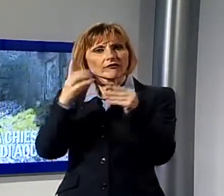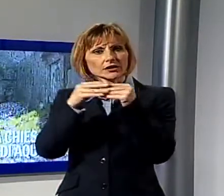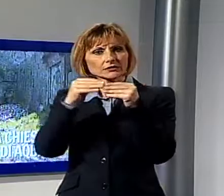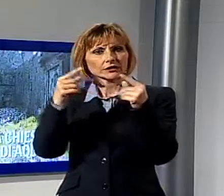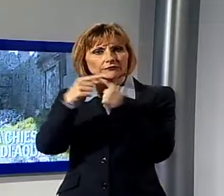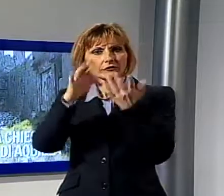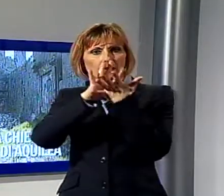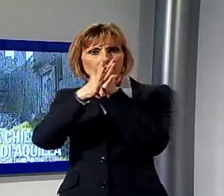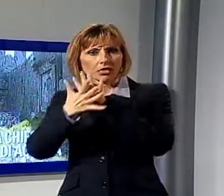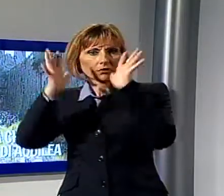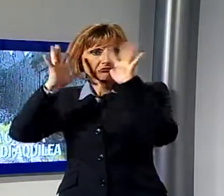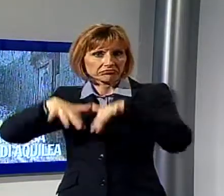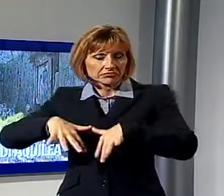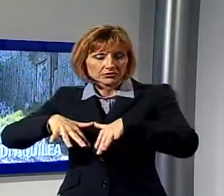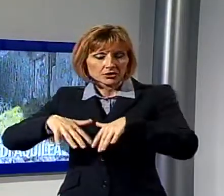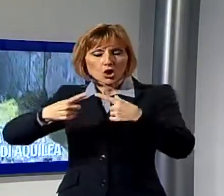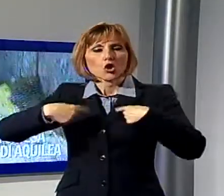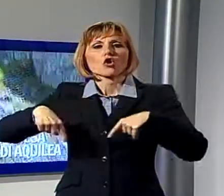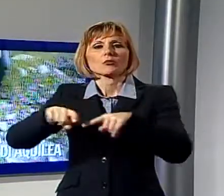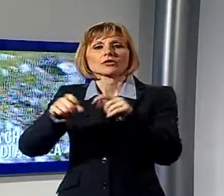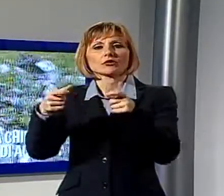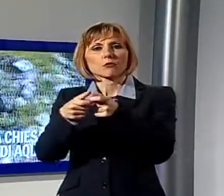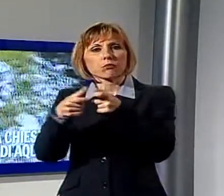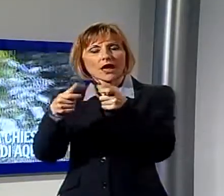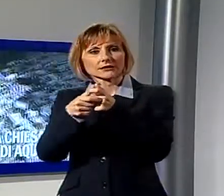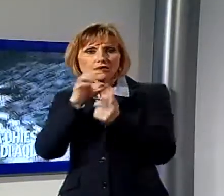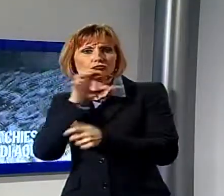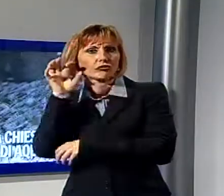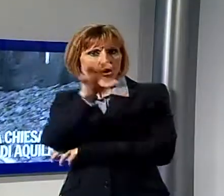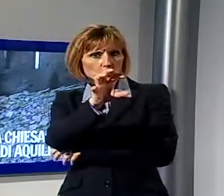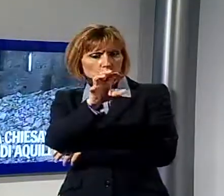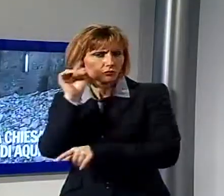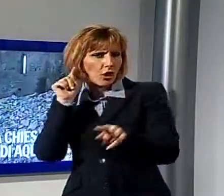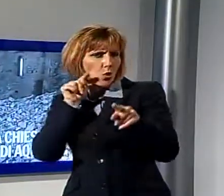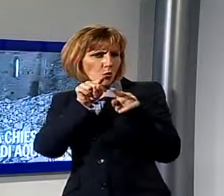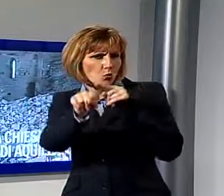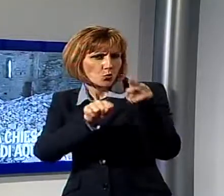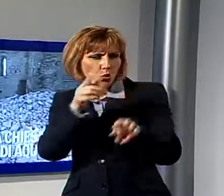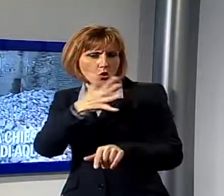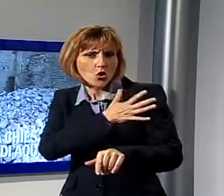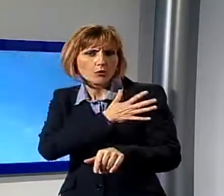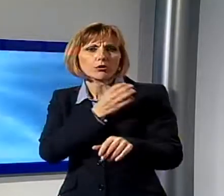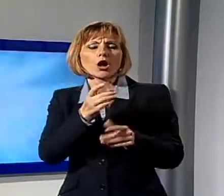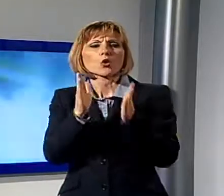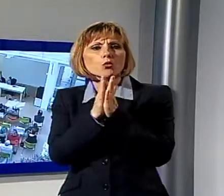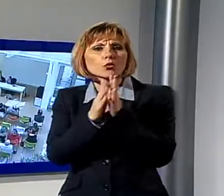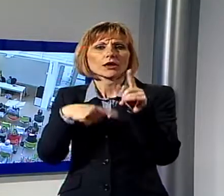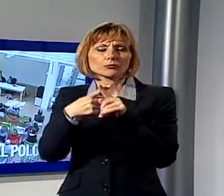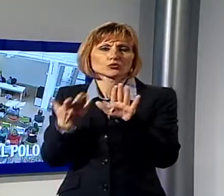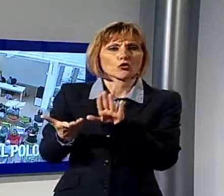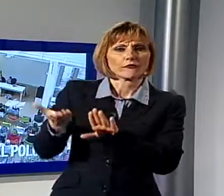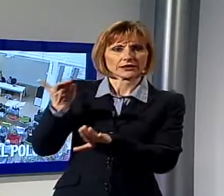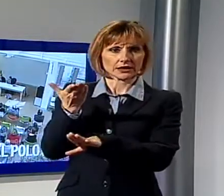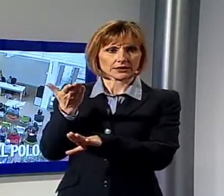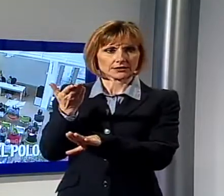demolizione, la denuncia del comitato paesano che punta il dito contro la curia e la sovrintendenza. Grande